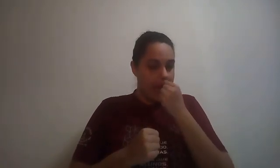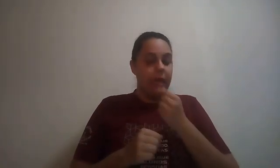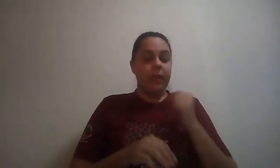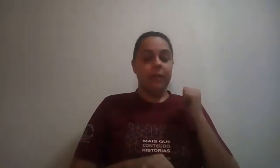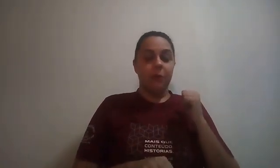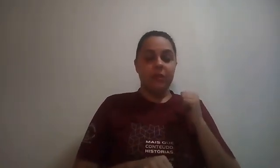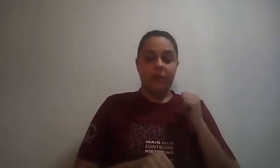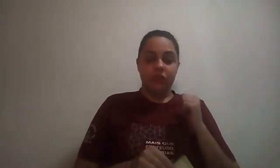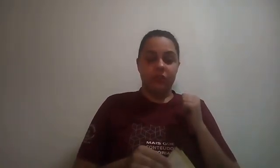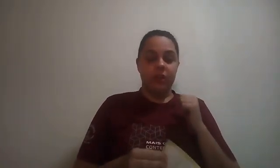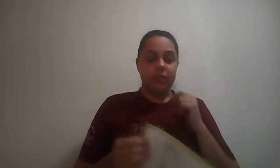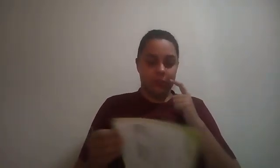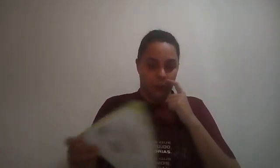Então, meus anjos, olha só.